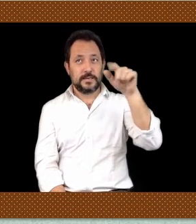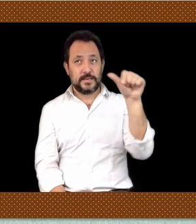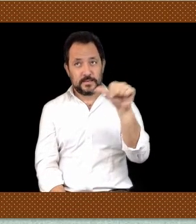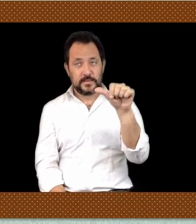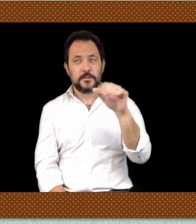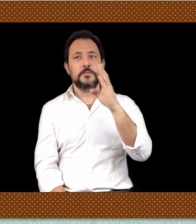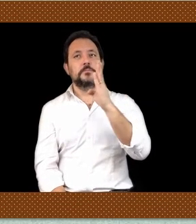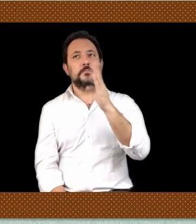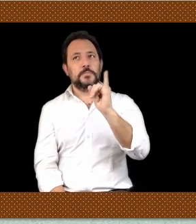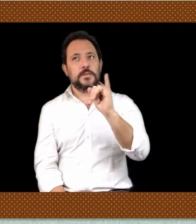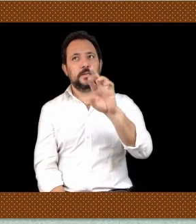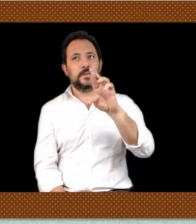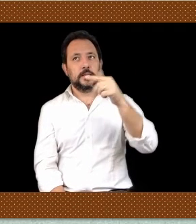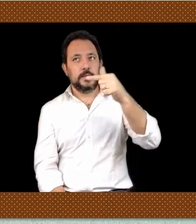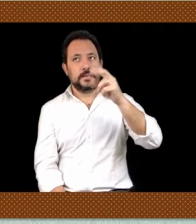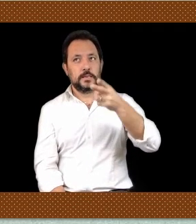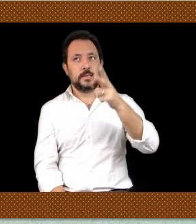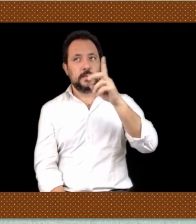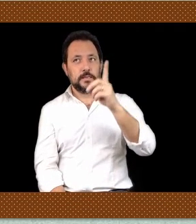.com